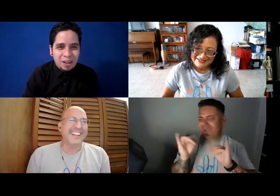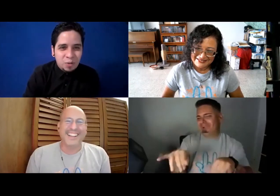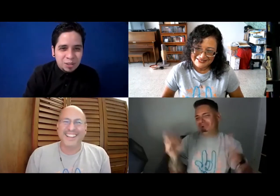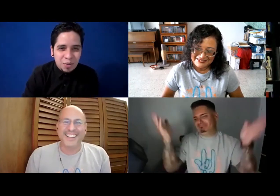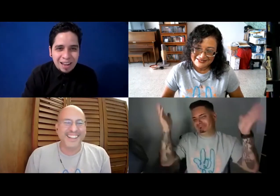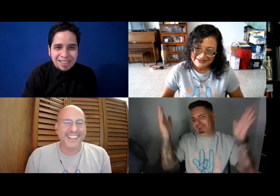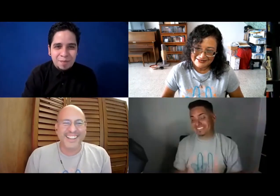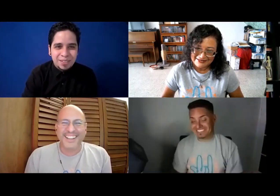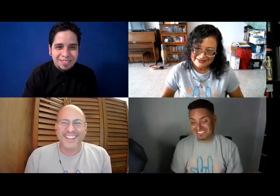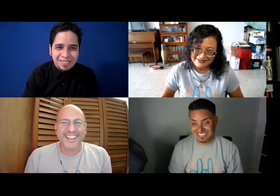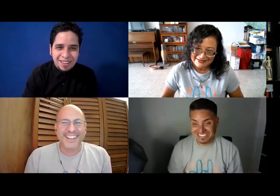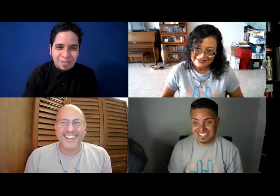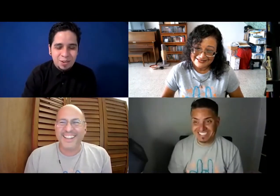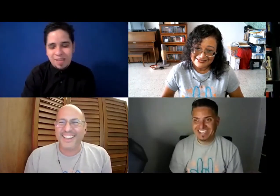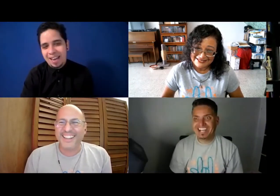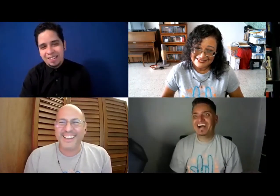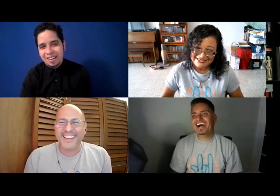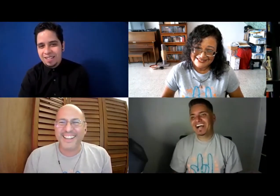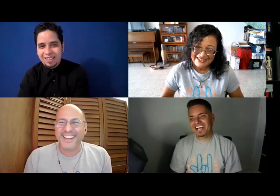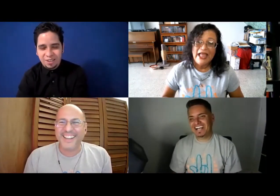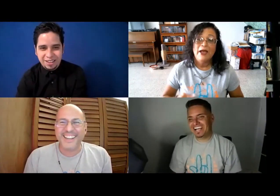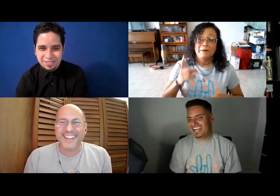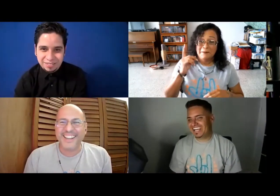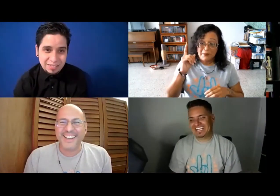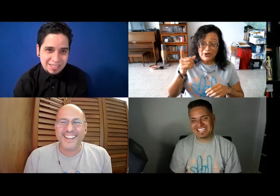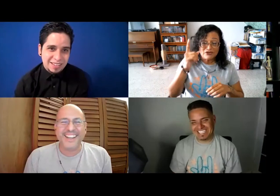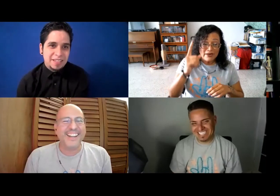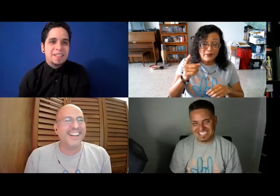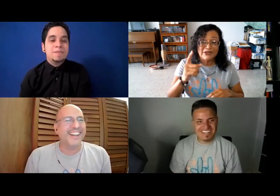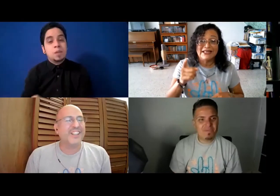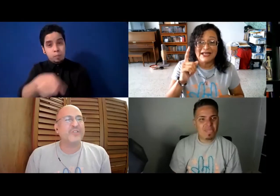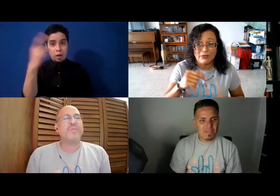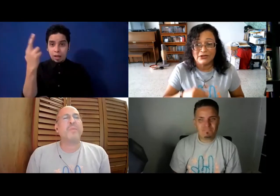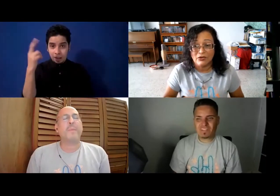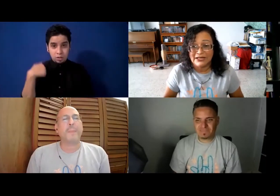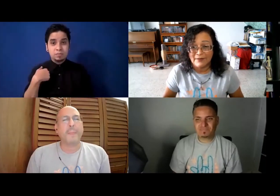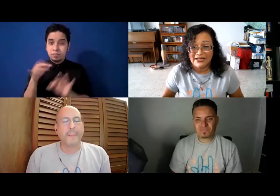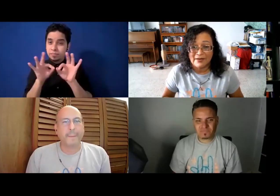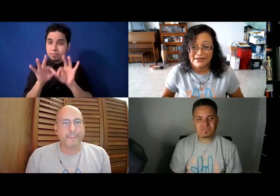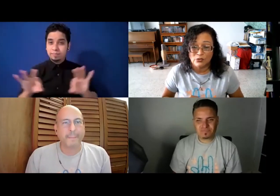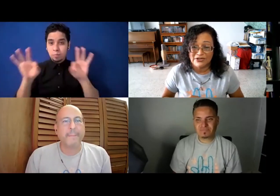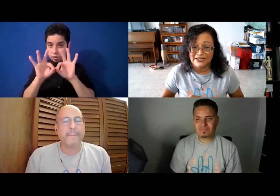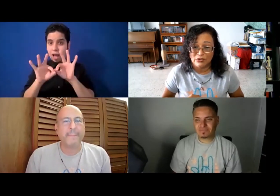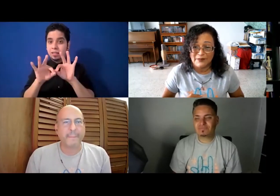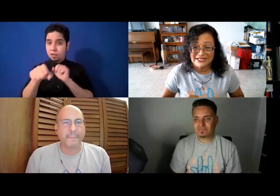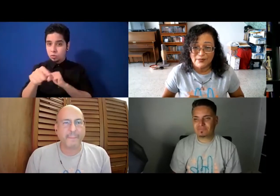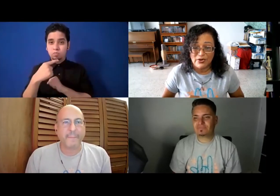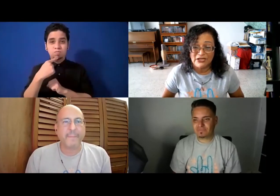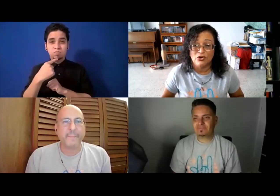¿cuánto, cuánto vale? Y ese proceso, ese reúno, mira, ya te lo dejo. Por eso es importante la cuestión que también estabas tú diciendo al principio, Eugenio,